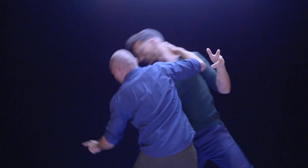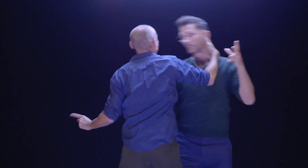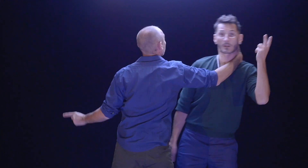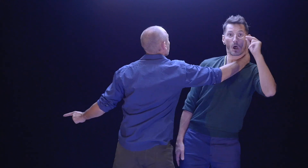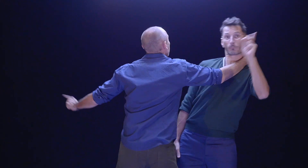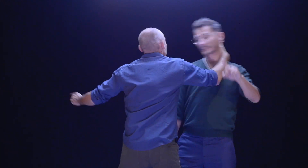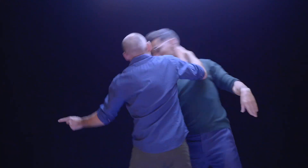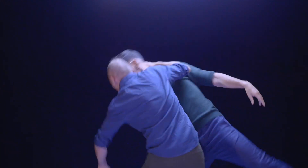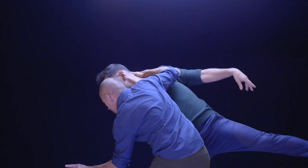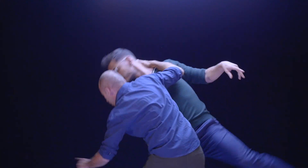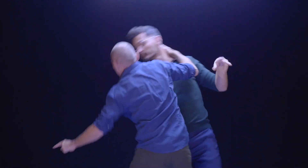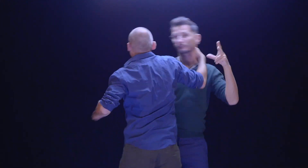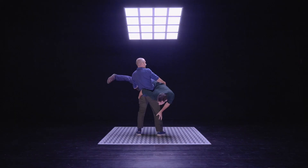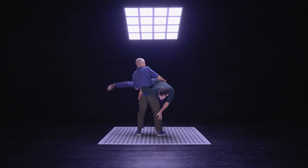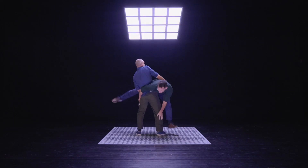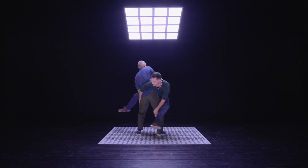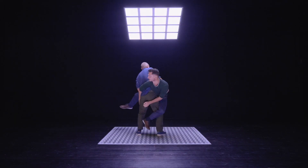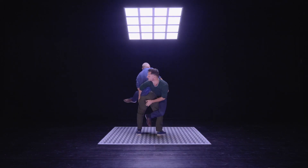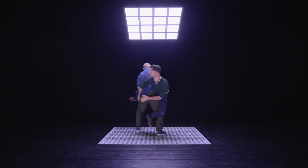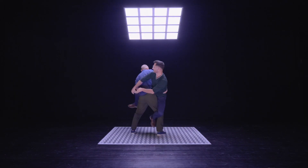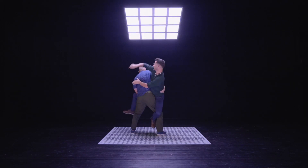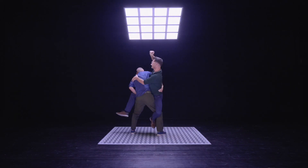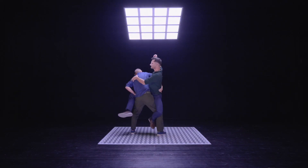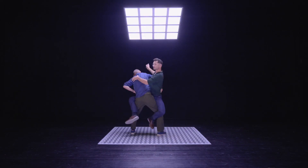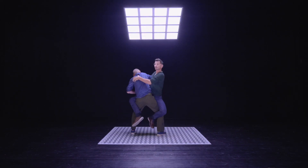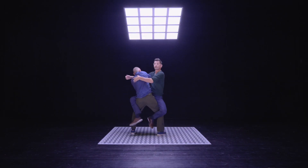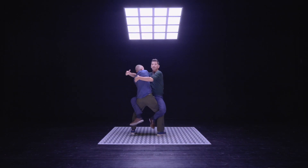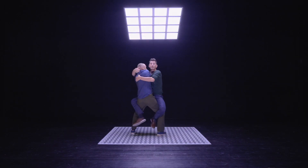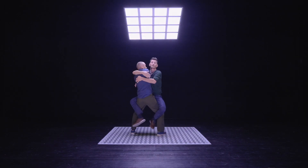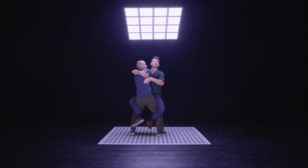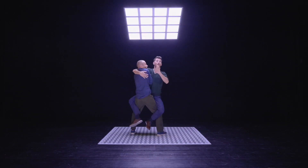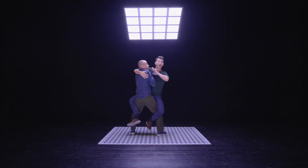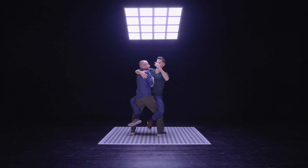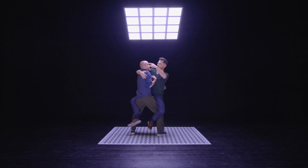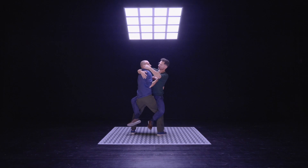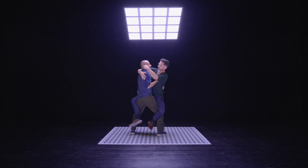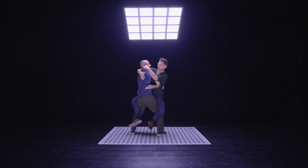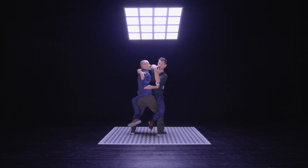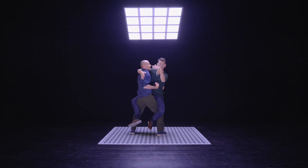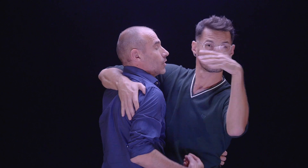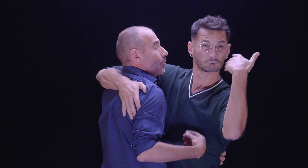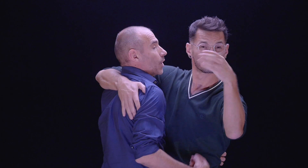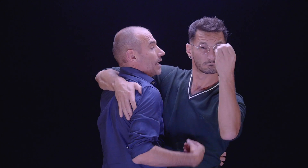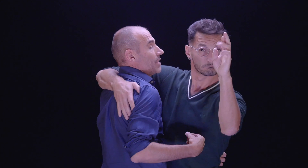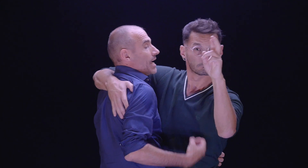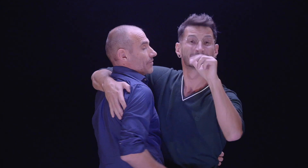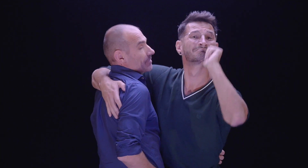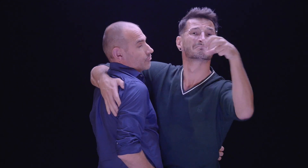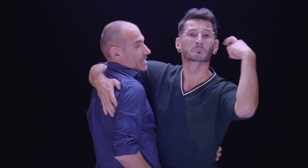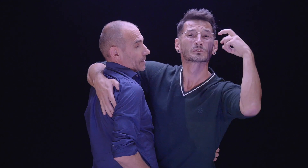rien. J'avais rendez-vous avec une avocate car j'ai de très très gros problèmes avec mes voisins.